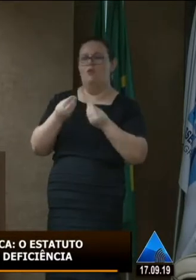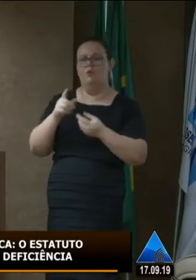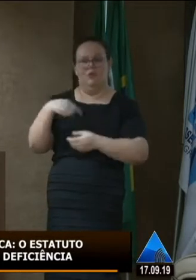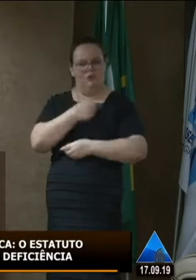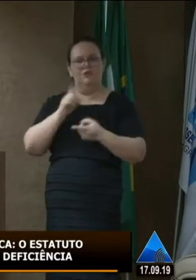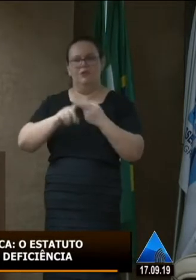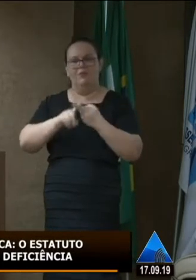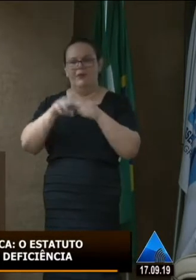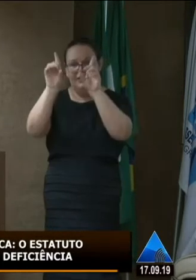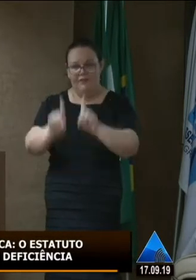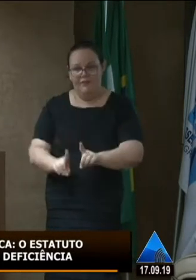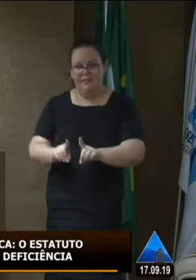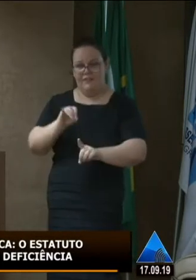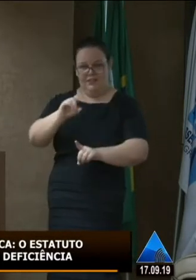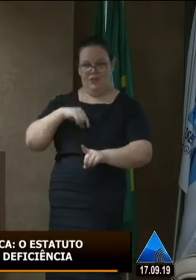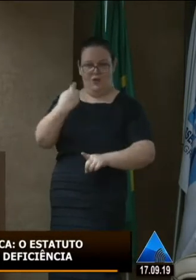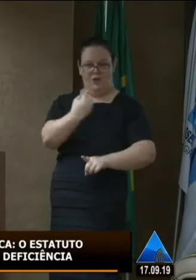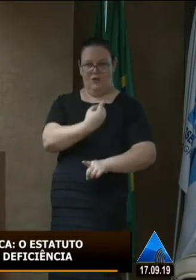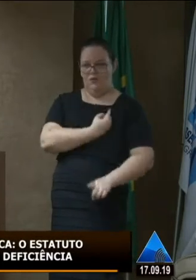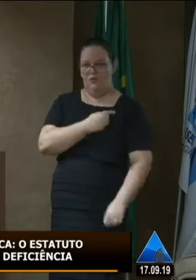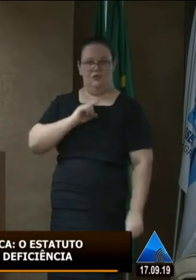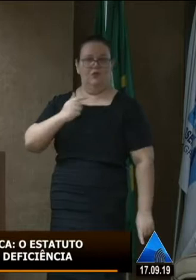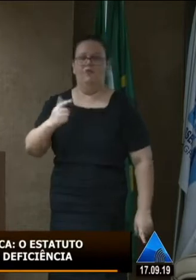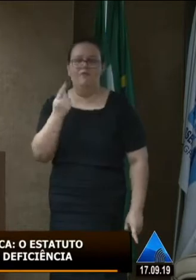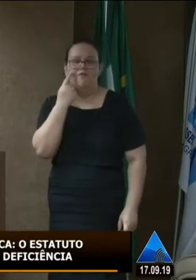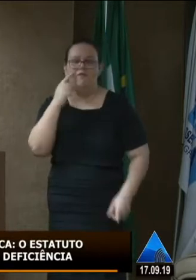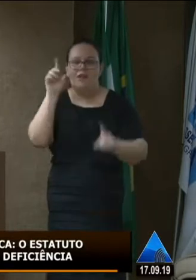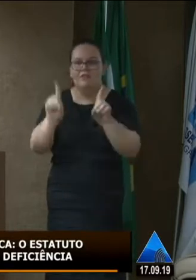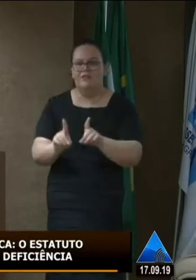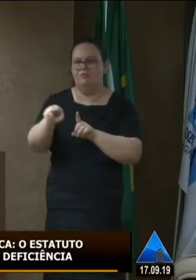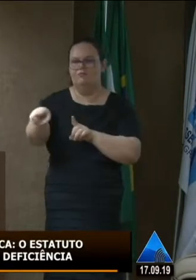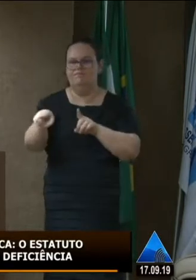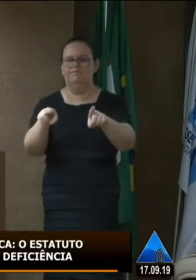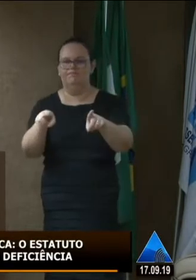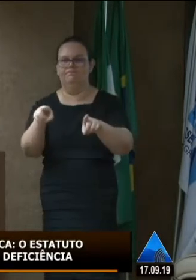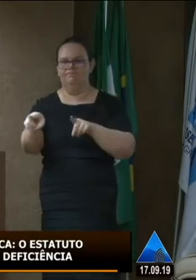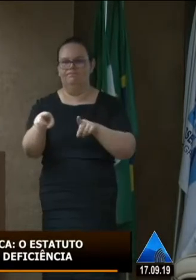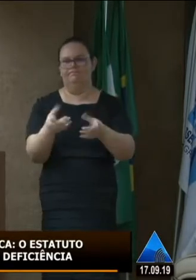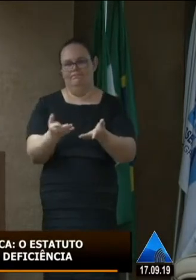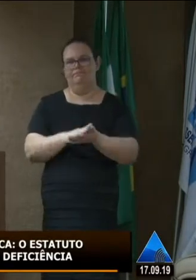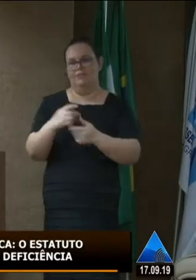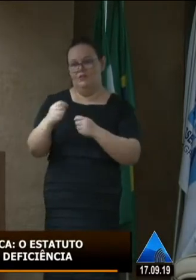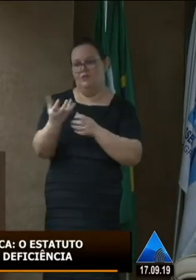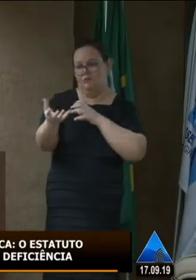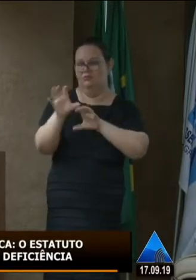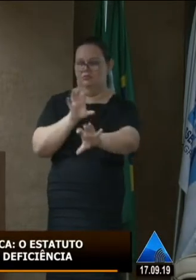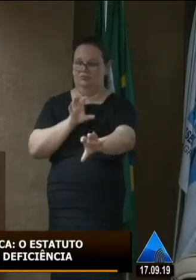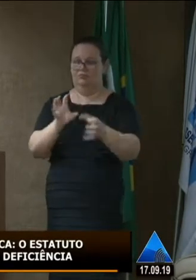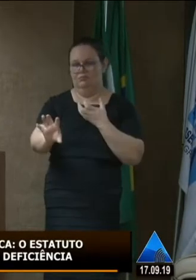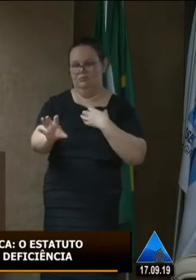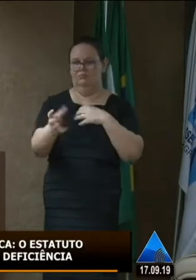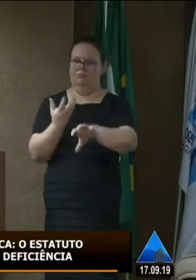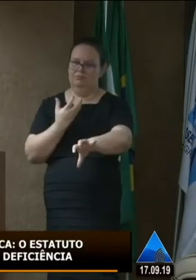quando negamos a deficiência do outro e principalmente quando negamos a nossa incapacidade de enxergar o outro com deficiência